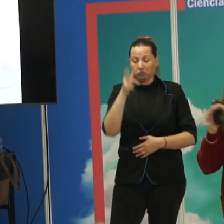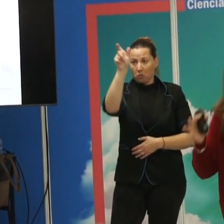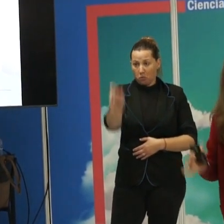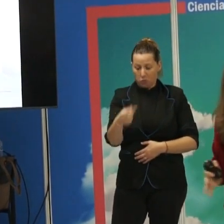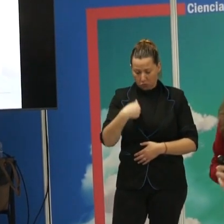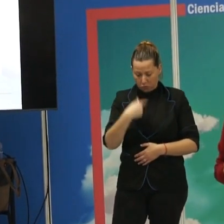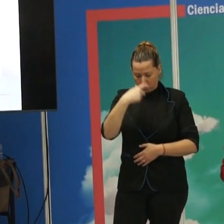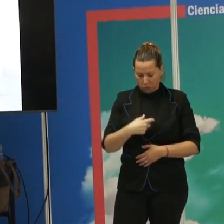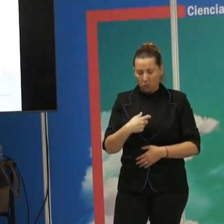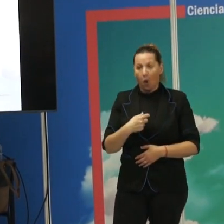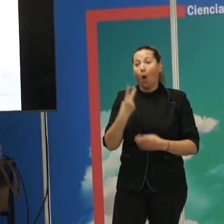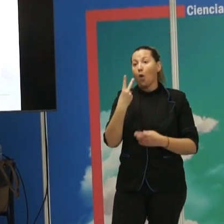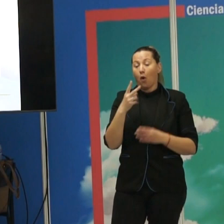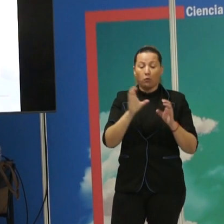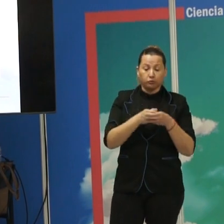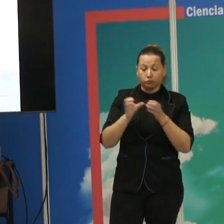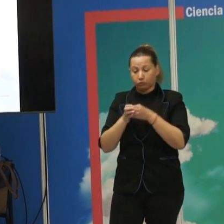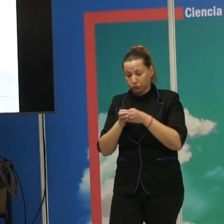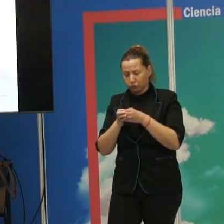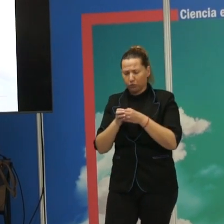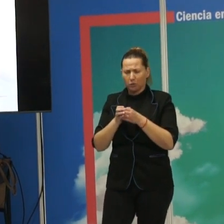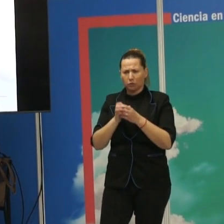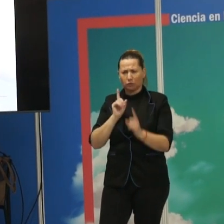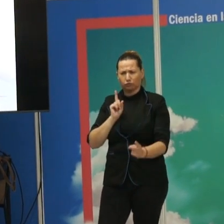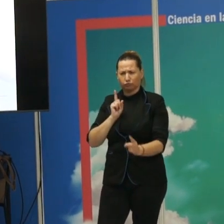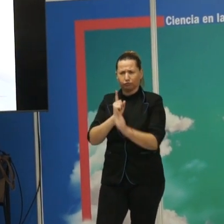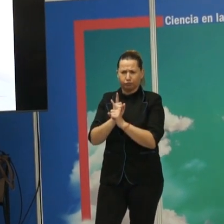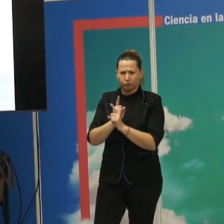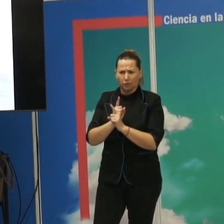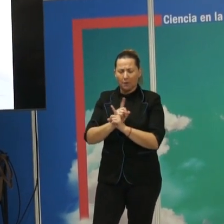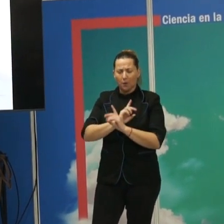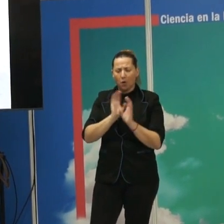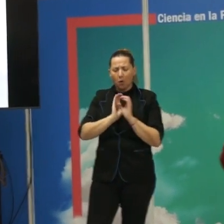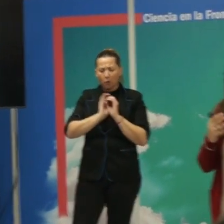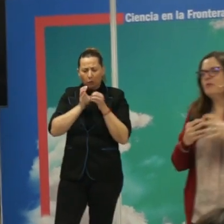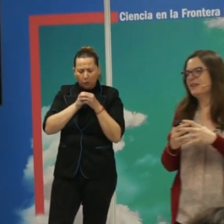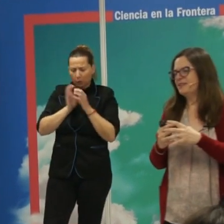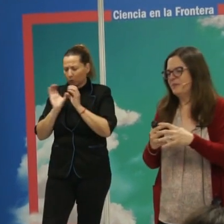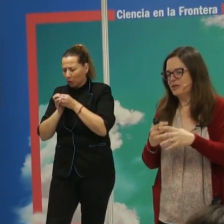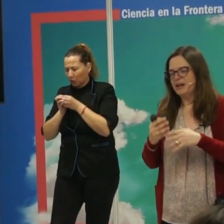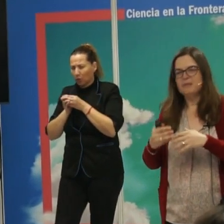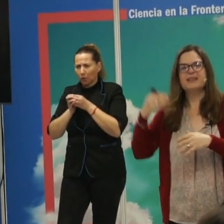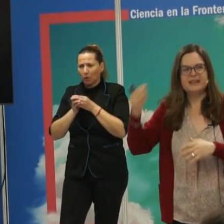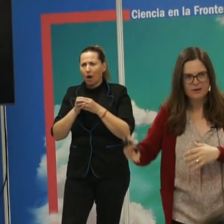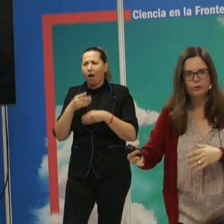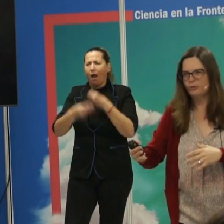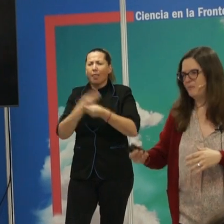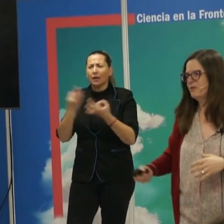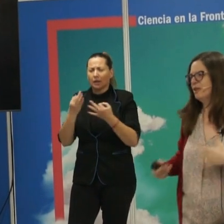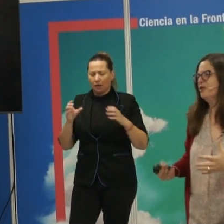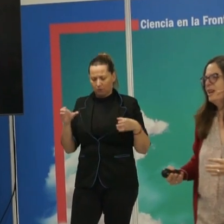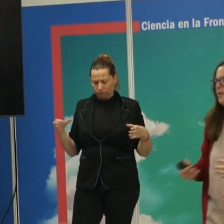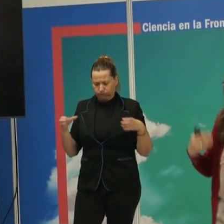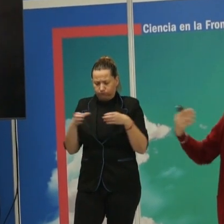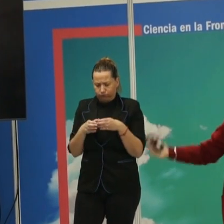dos grupos pequeños. Pero los grupos pequeños tienden a unirse juntos. ¿Y qué hacen para unirse? Pues generalmente tener otro